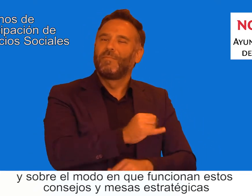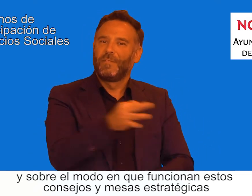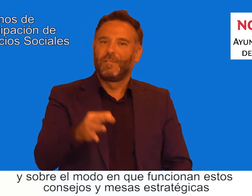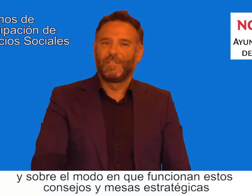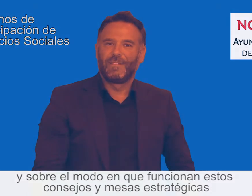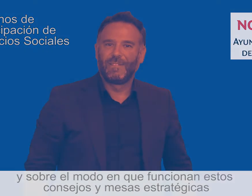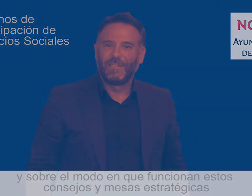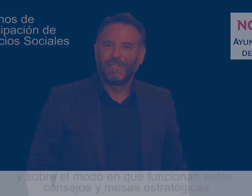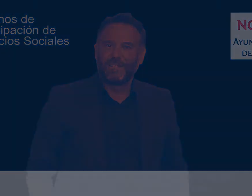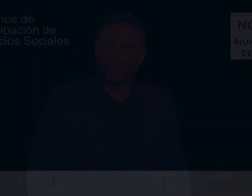¡Gracias! Gracias el